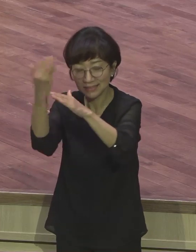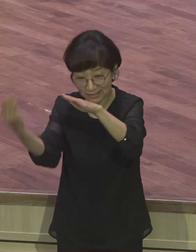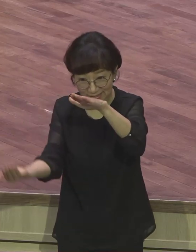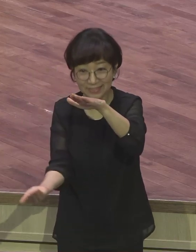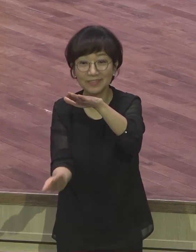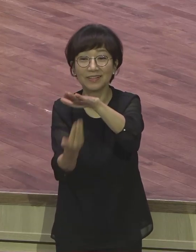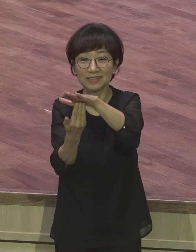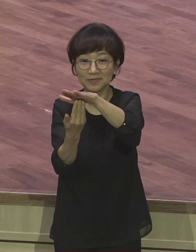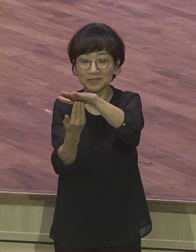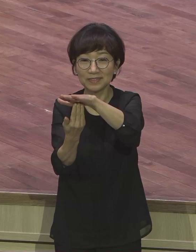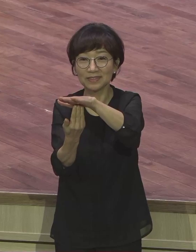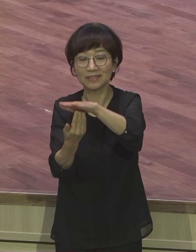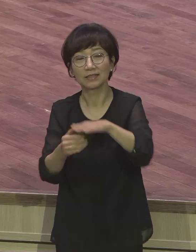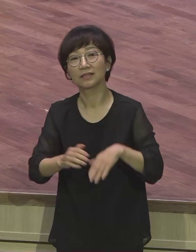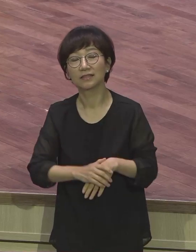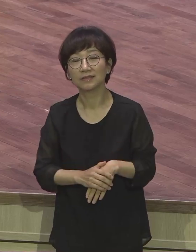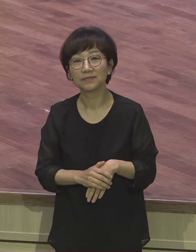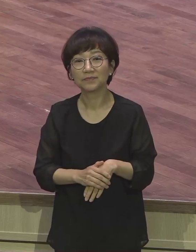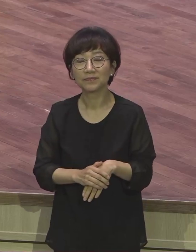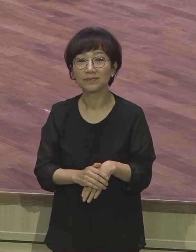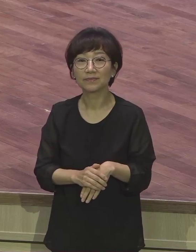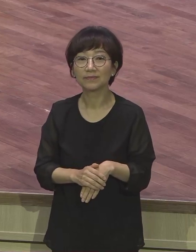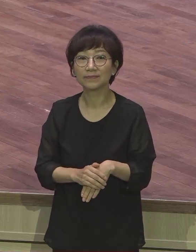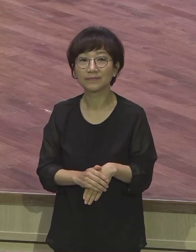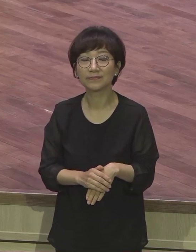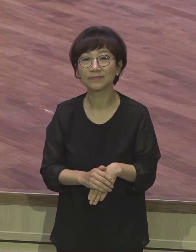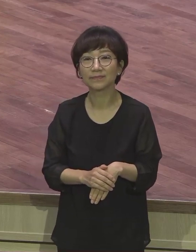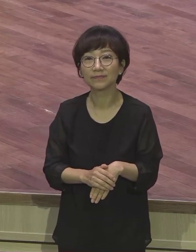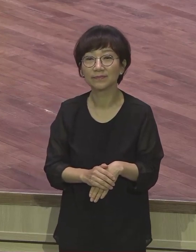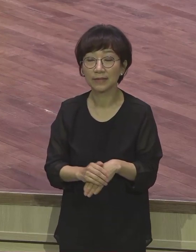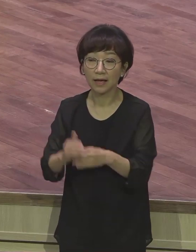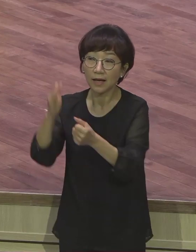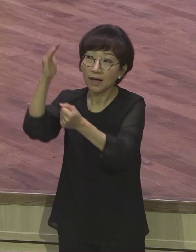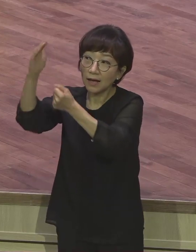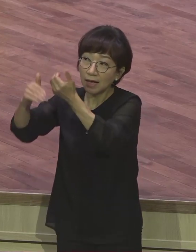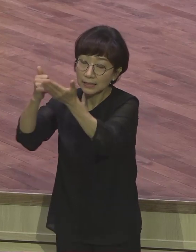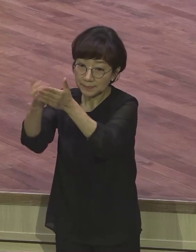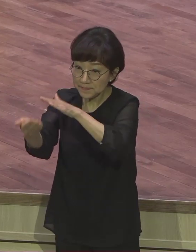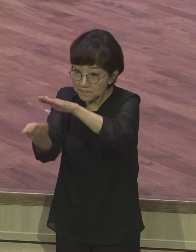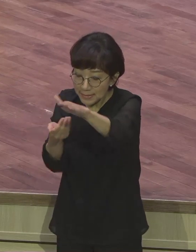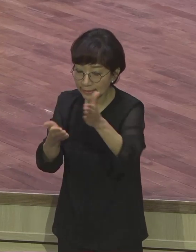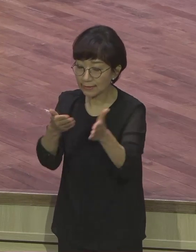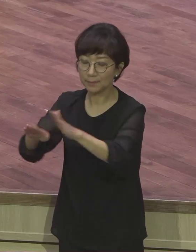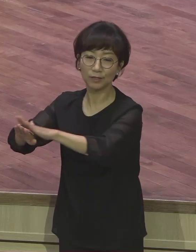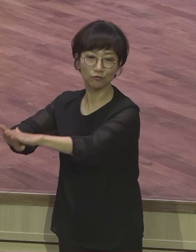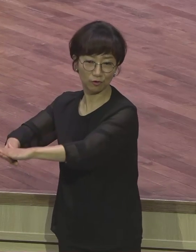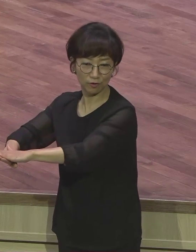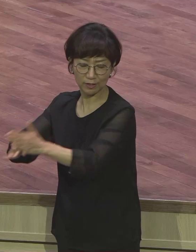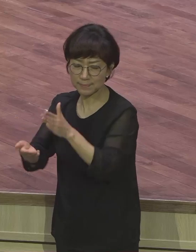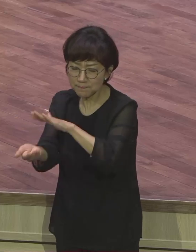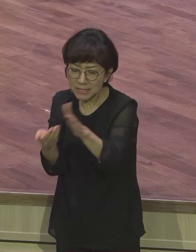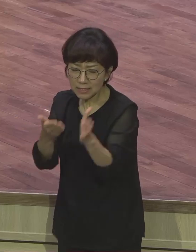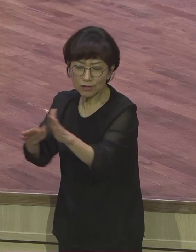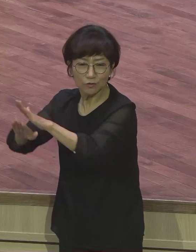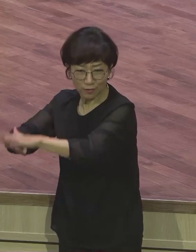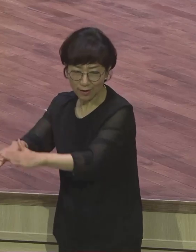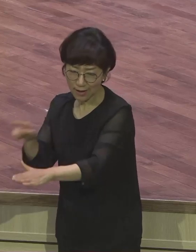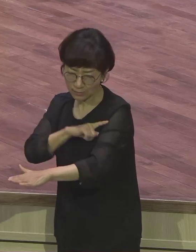하나님께서는요 이미 우리를 위해서 모든 걸 다 예배해 놓으시고 준비하고 계십니다. 그것도 최선의 것으로